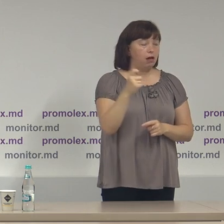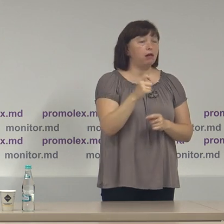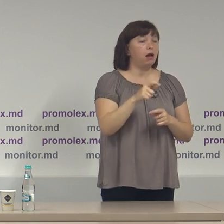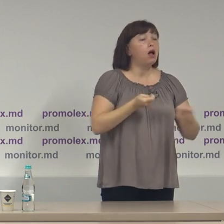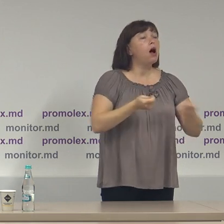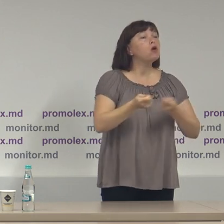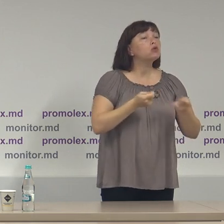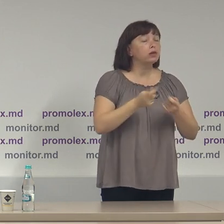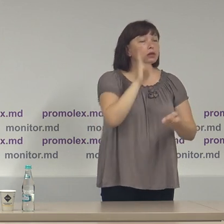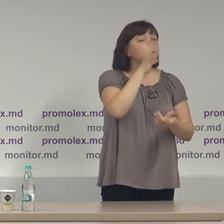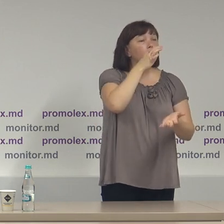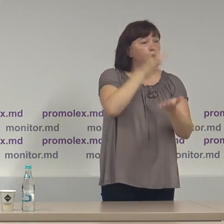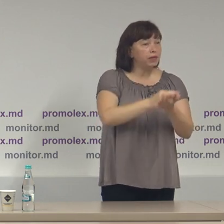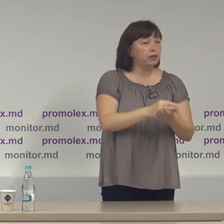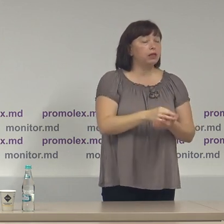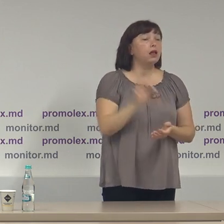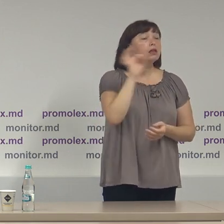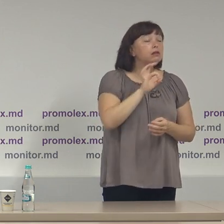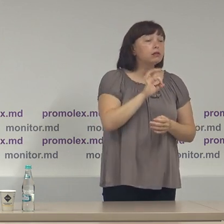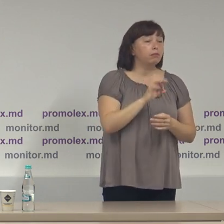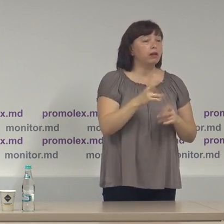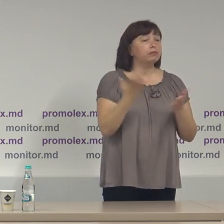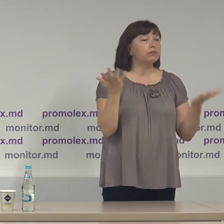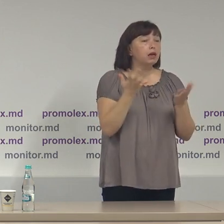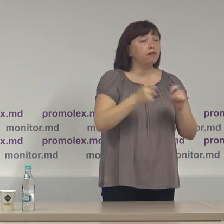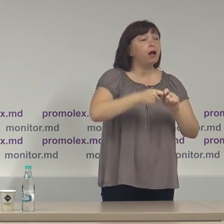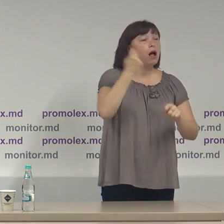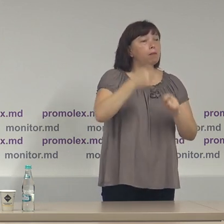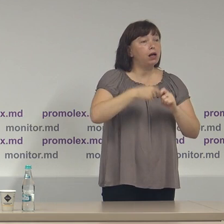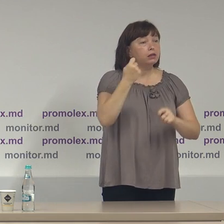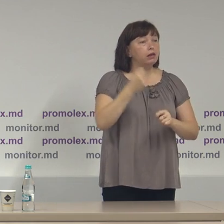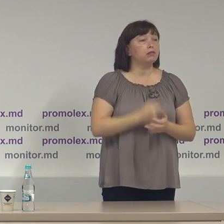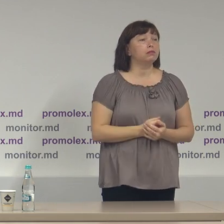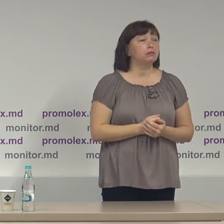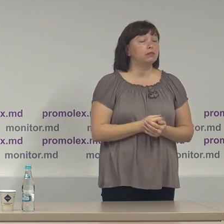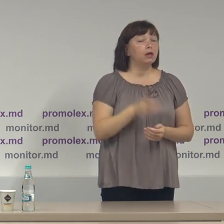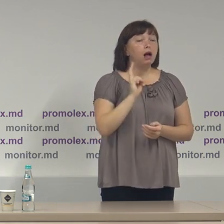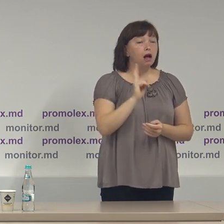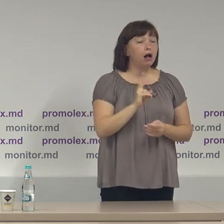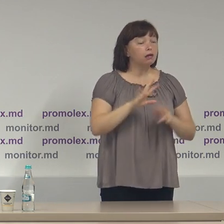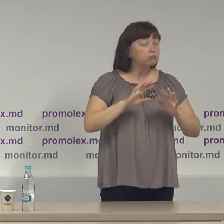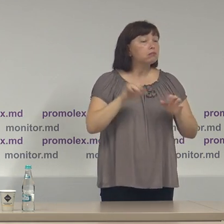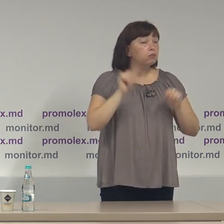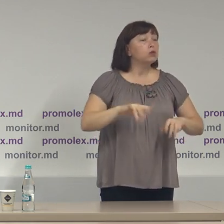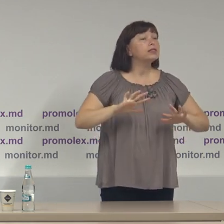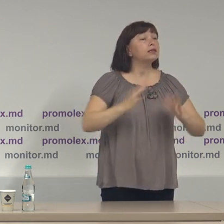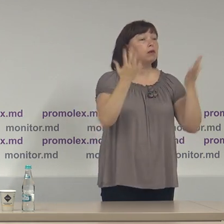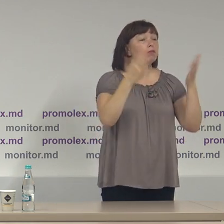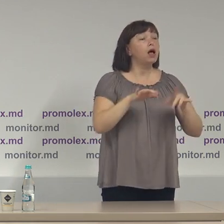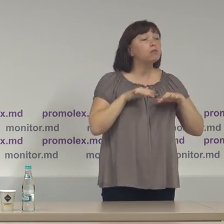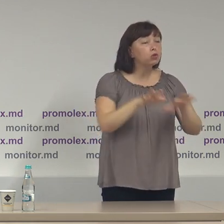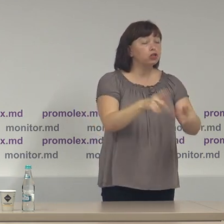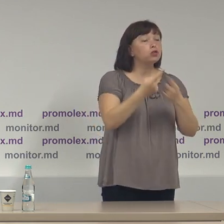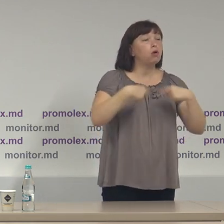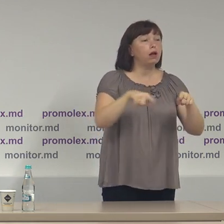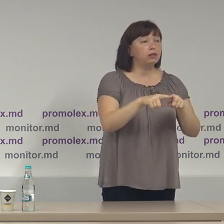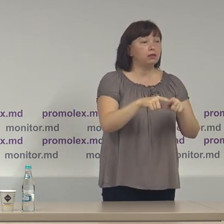competente despre anumite abateri care se întâmplă în procesul de